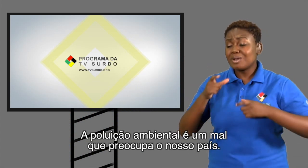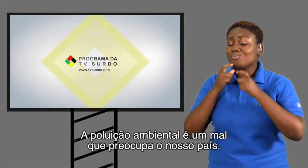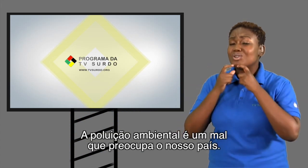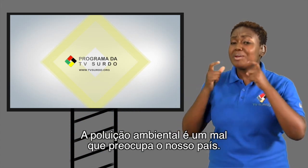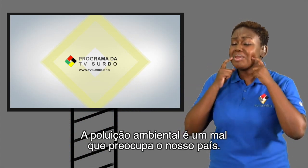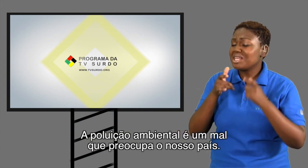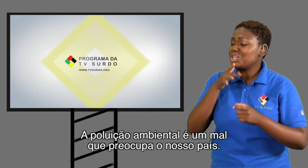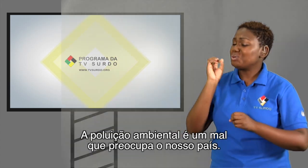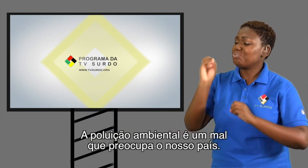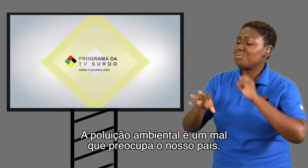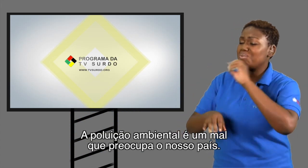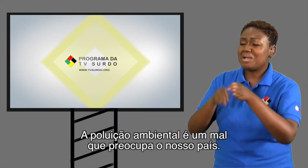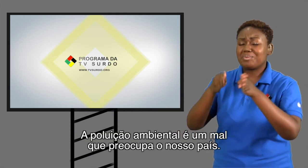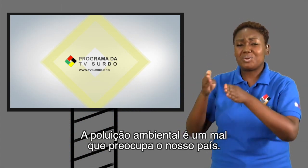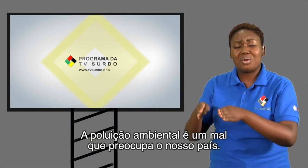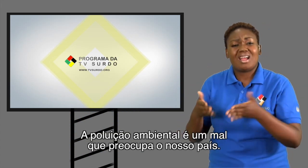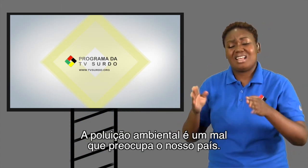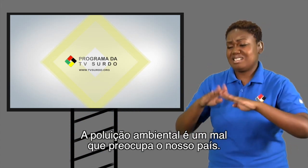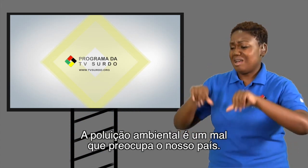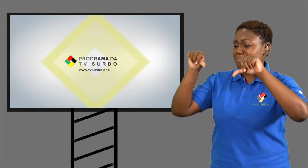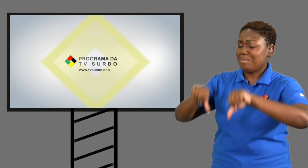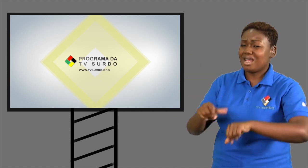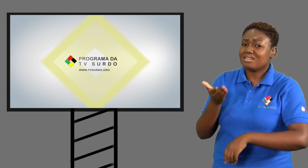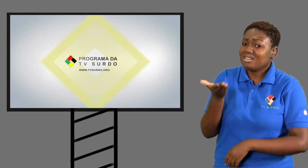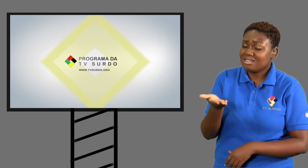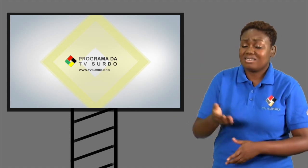ambiental é um mal que preocupa o nosso país.